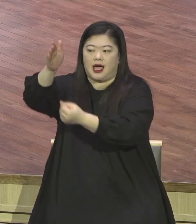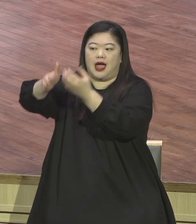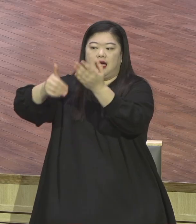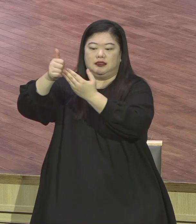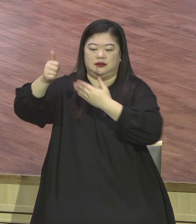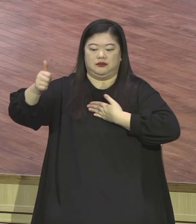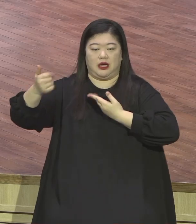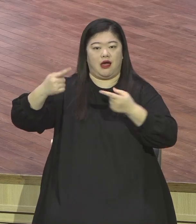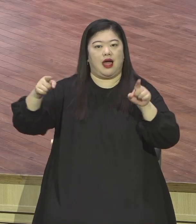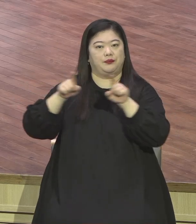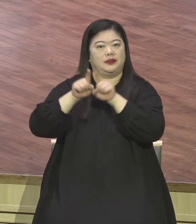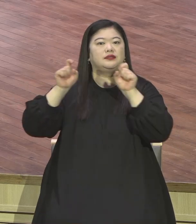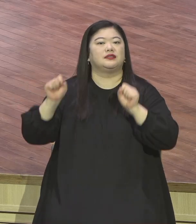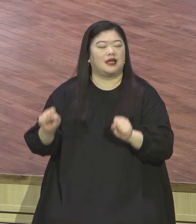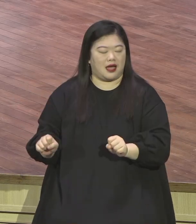함께 계시다 합니다